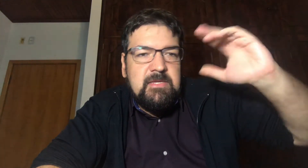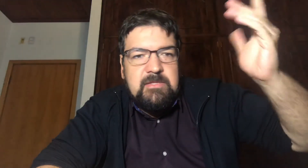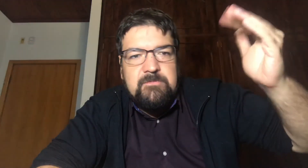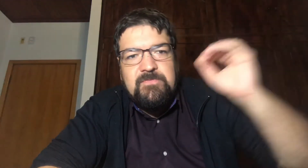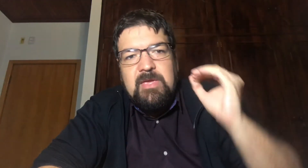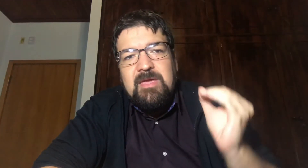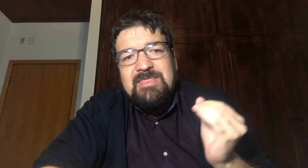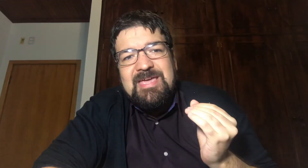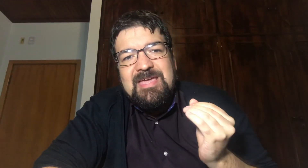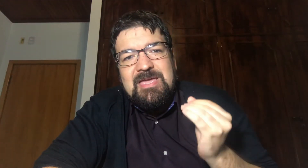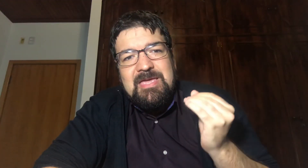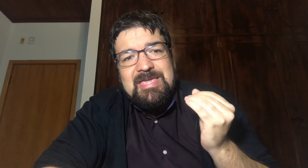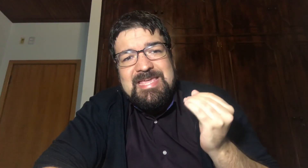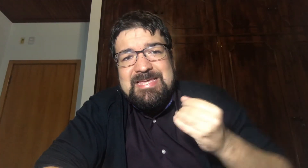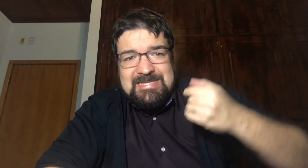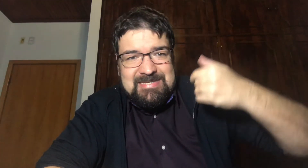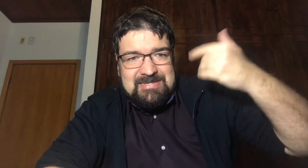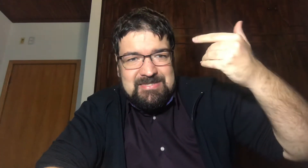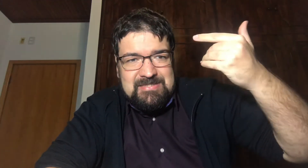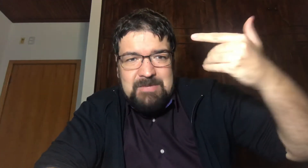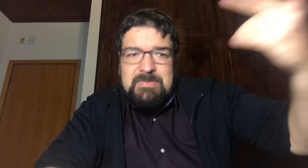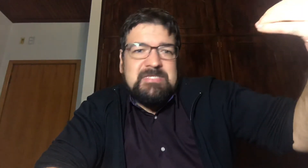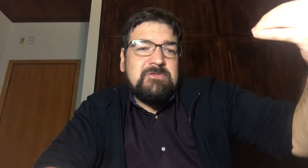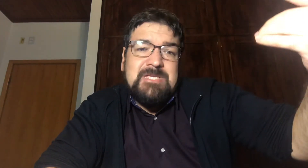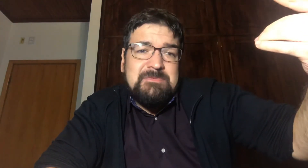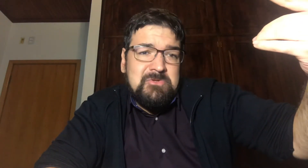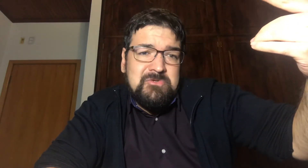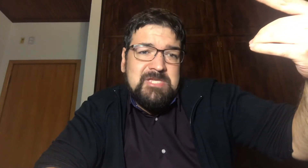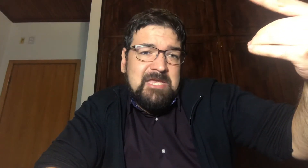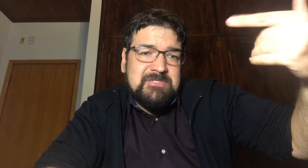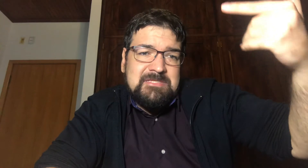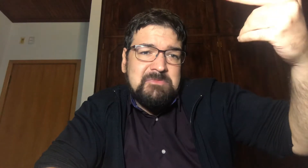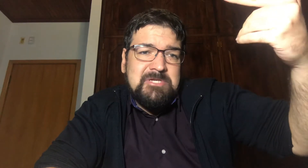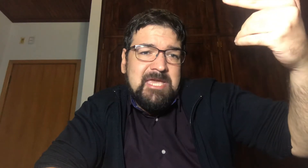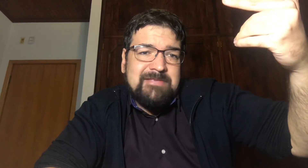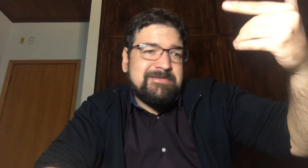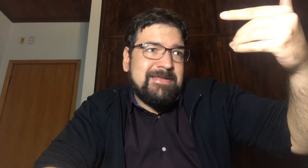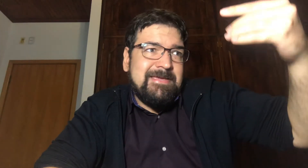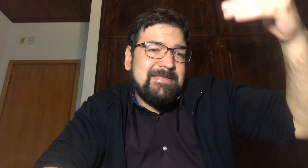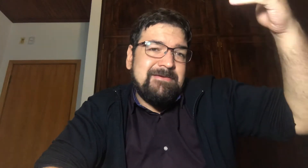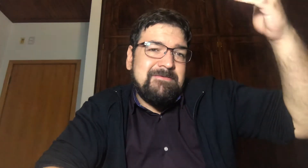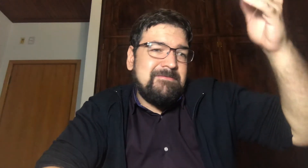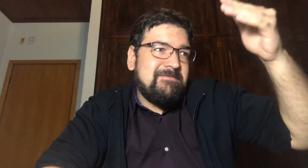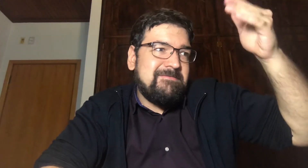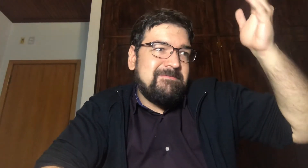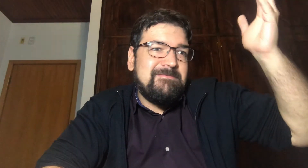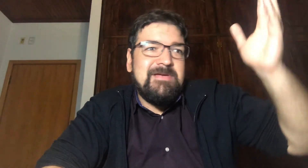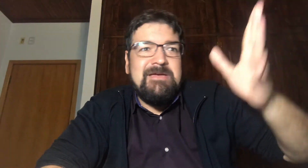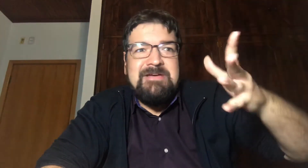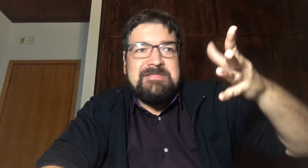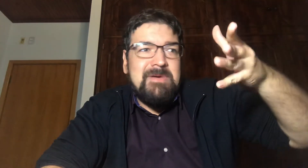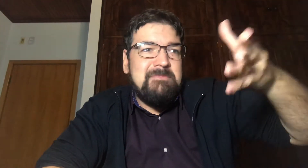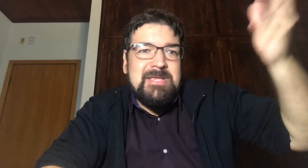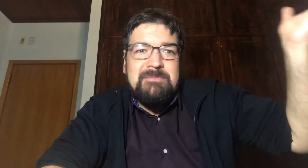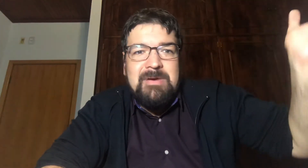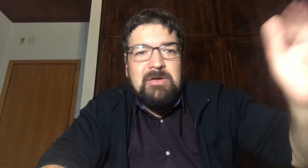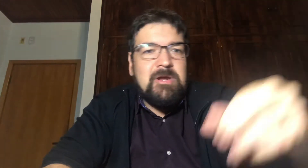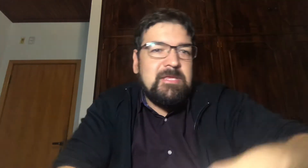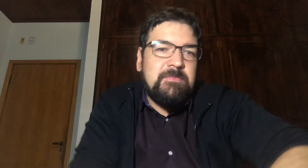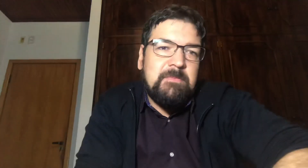dele E Se passar dos 7 mil e 200 7 mil e 500 Vai ter uma briga maior Ainda para